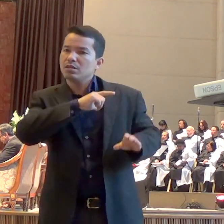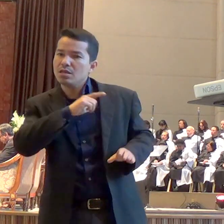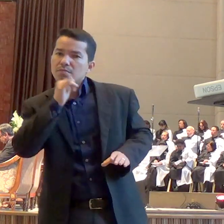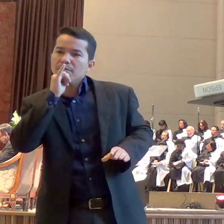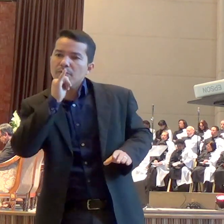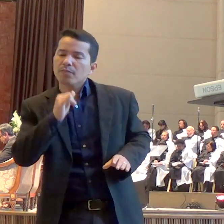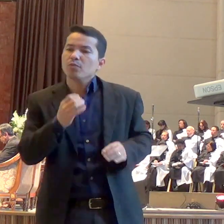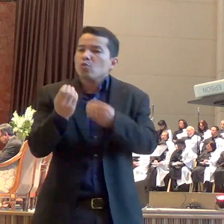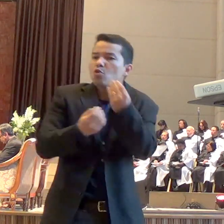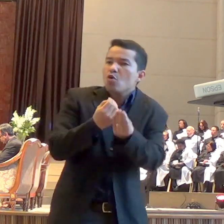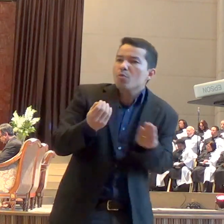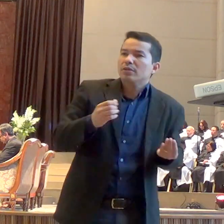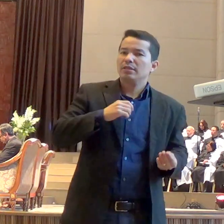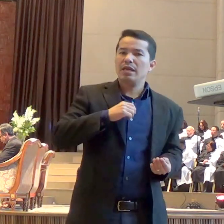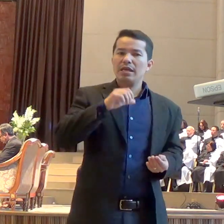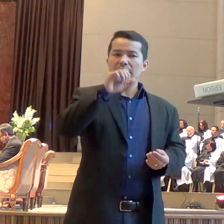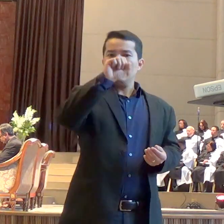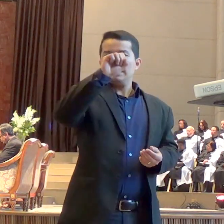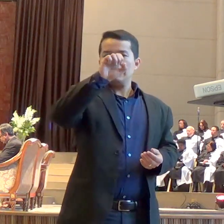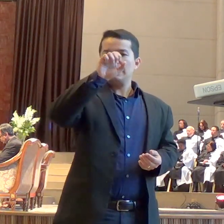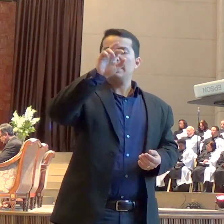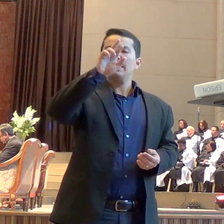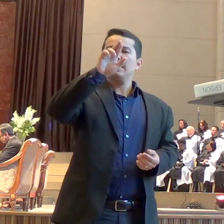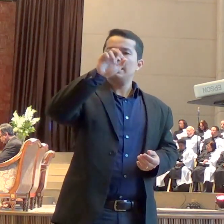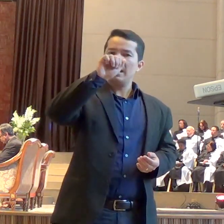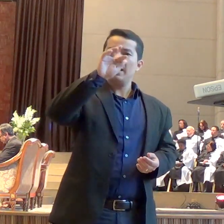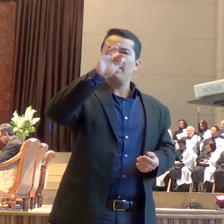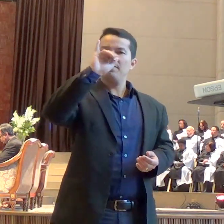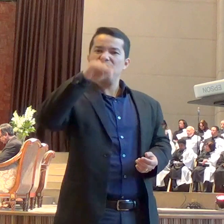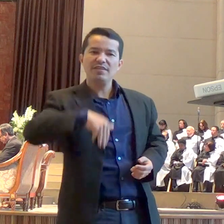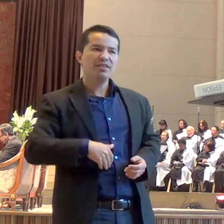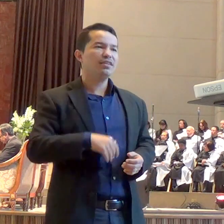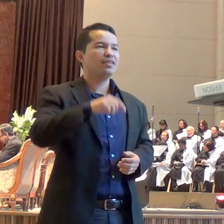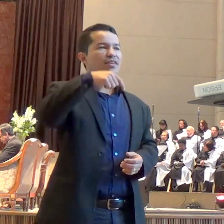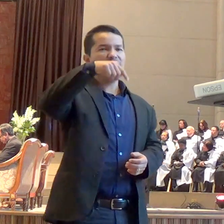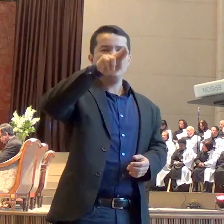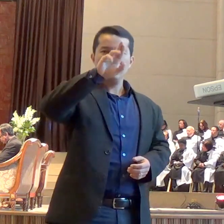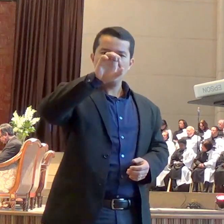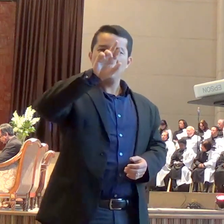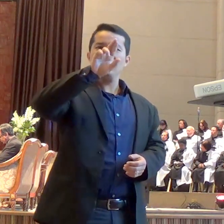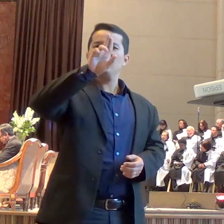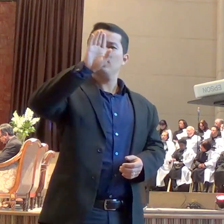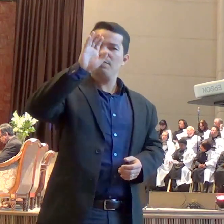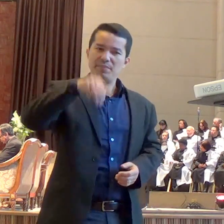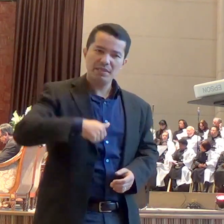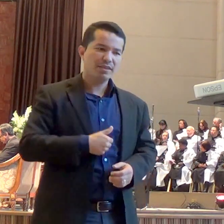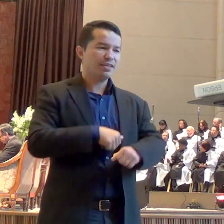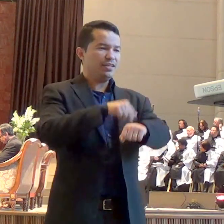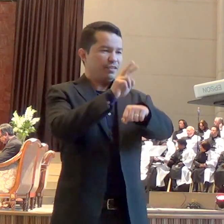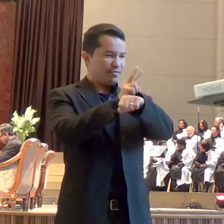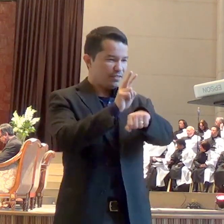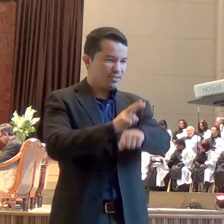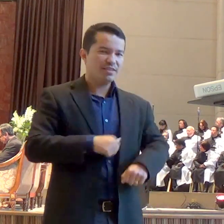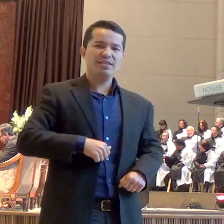como querubim, serafim, espíritos ministradores, vigias, que são